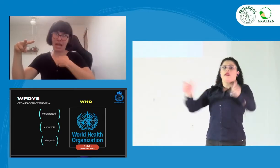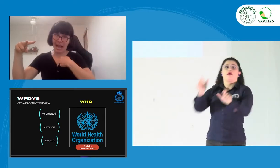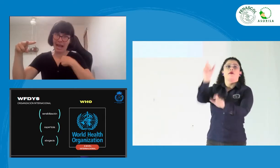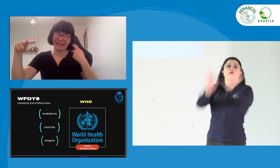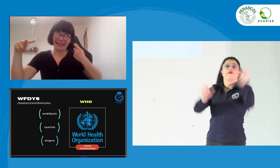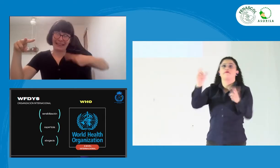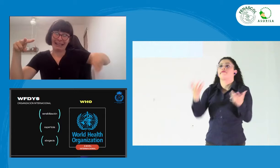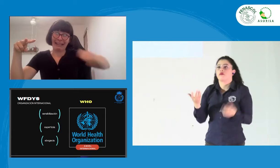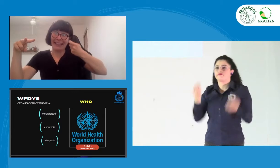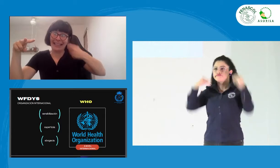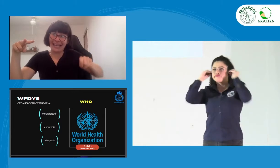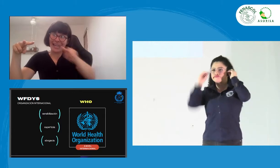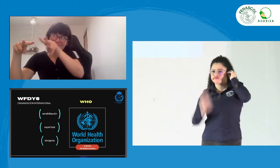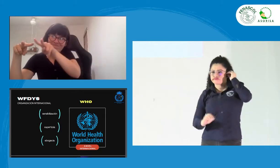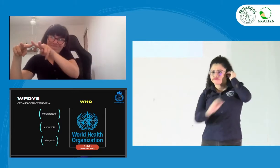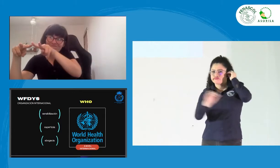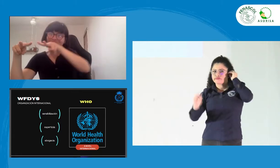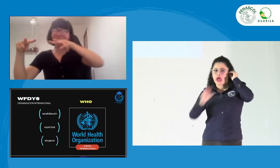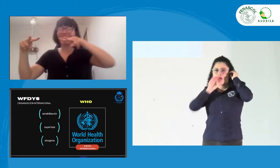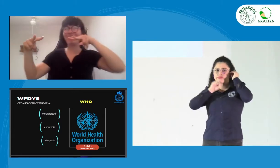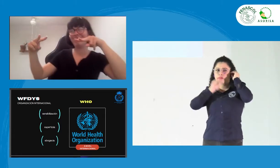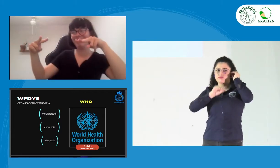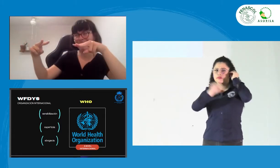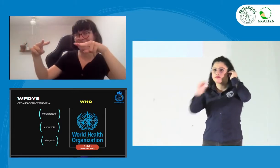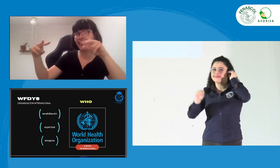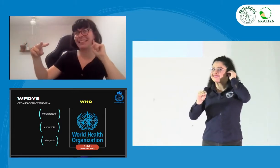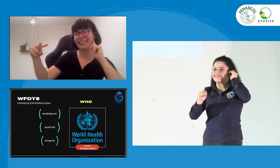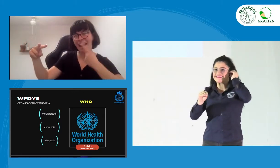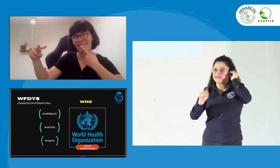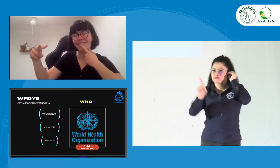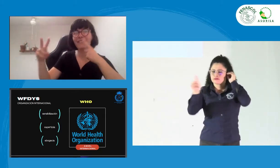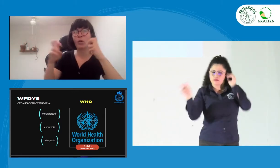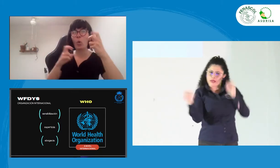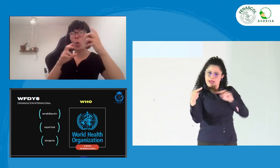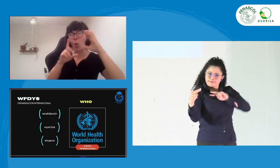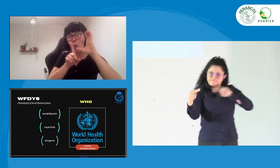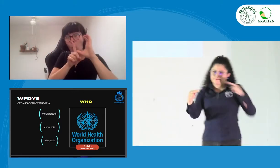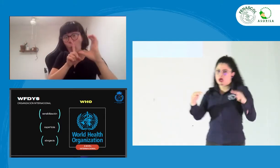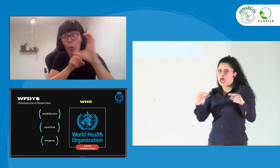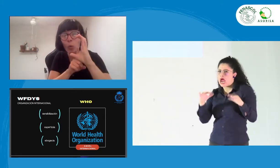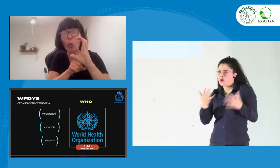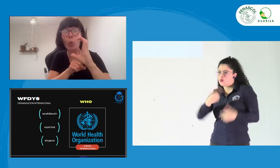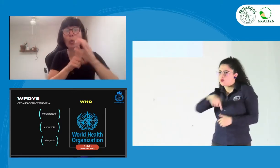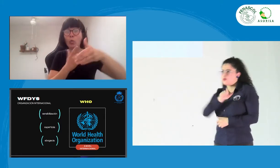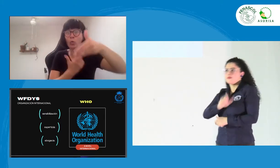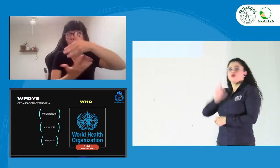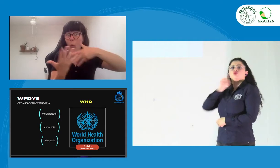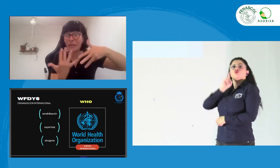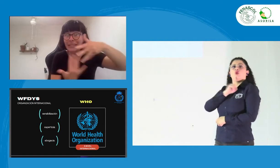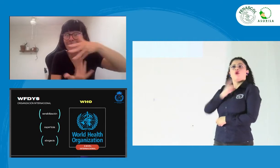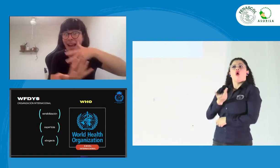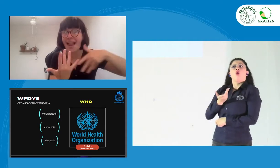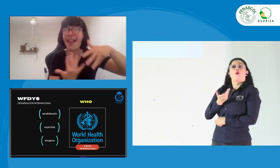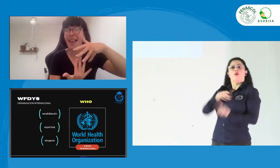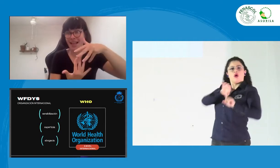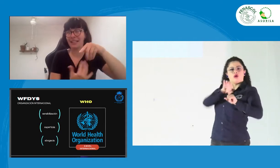pues ustedes saben que muchas veces se ve a la persona desde la perspectiva patológica. Bueno, nosotros hablamos desde la perspectiva social,